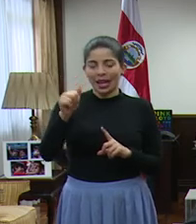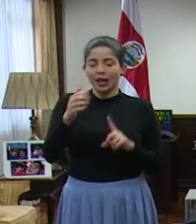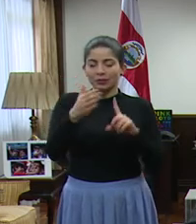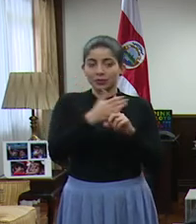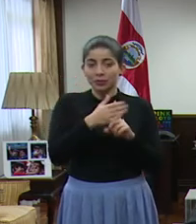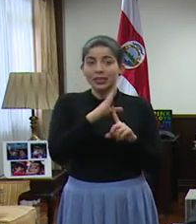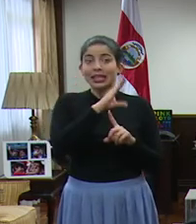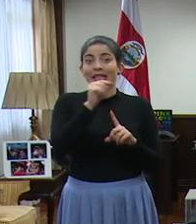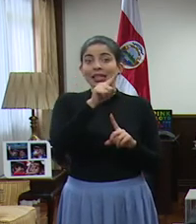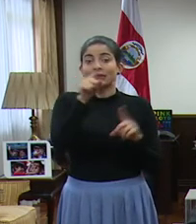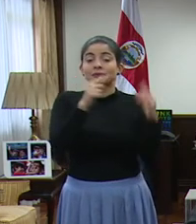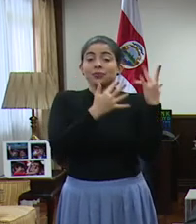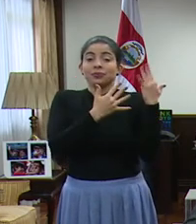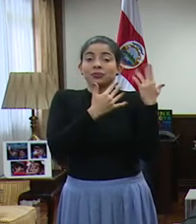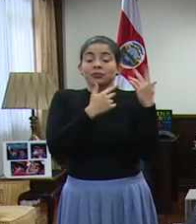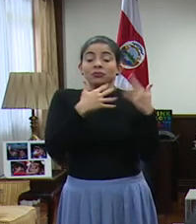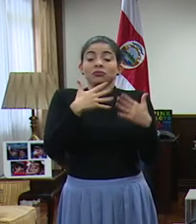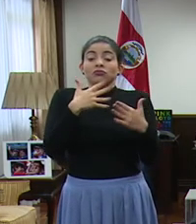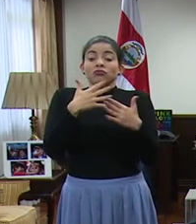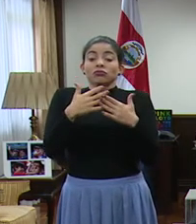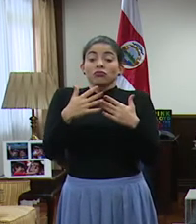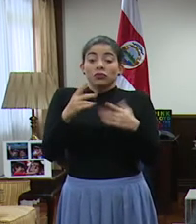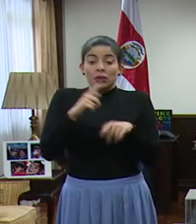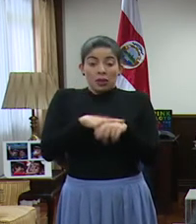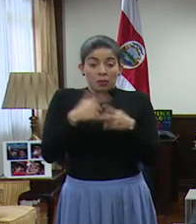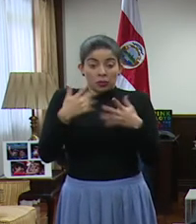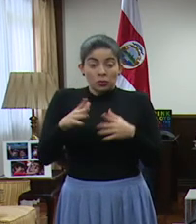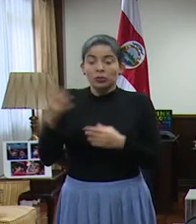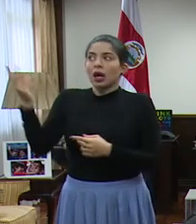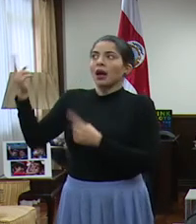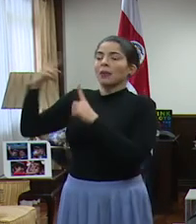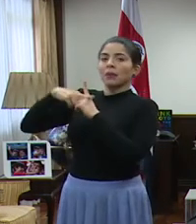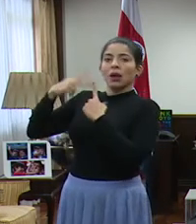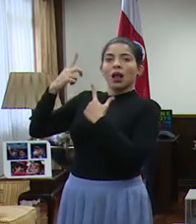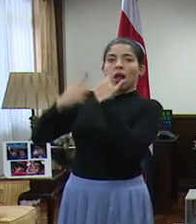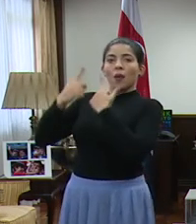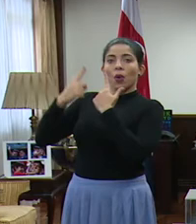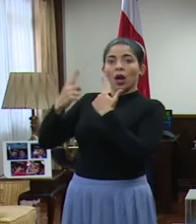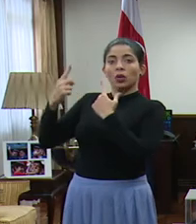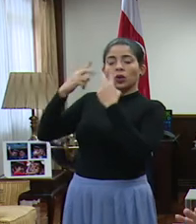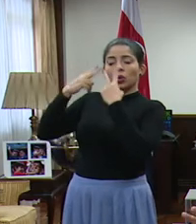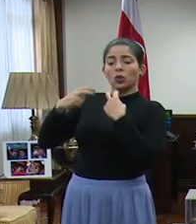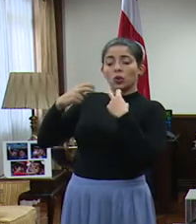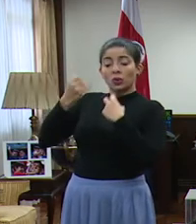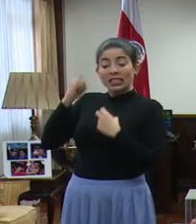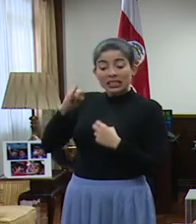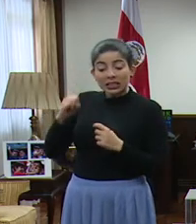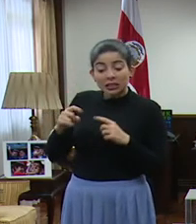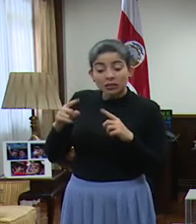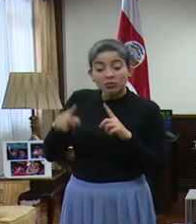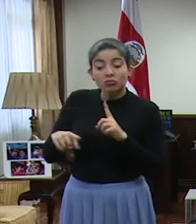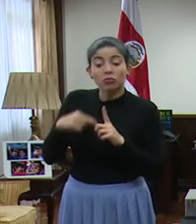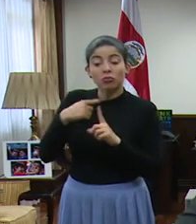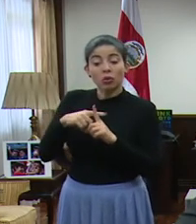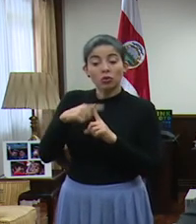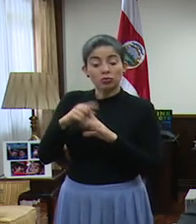espera de que ha pasado el periodo, se les aplique una prueba Correcto. Para ver que sea recuperado. estén recuperados. Exacto.